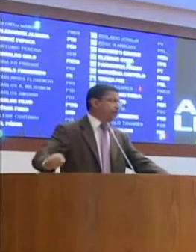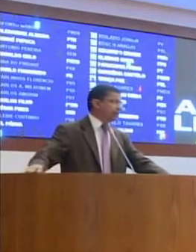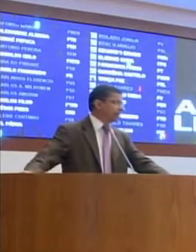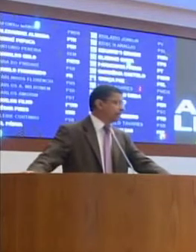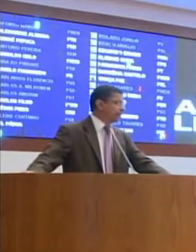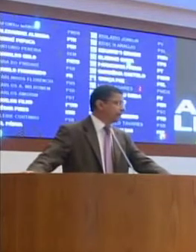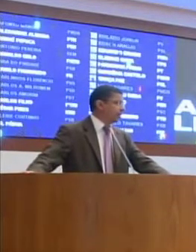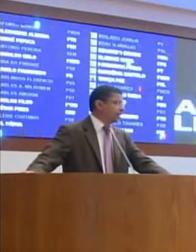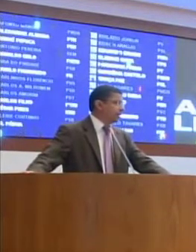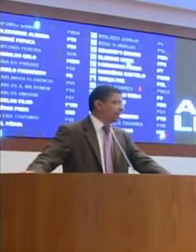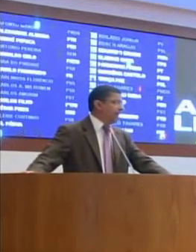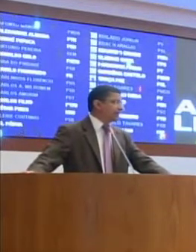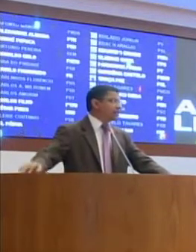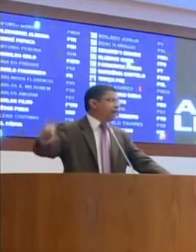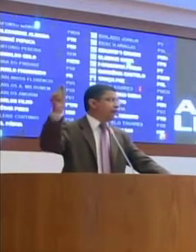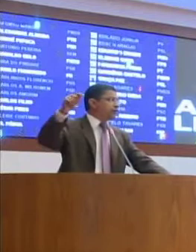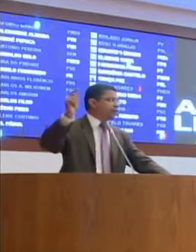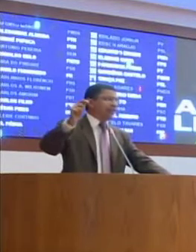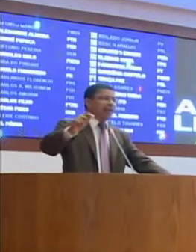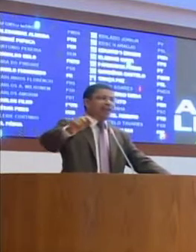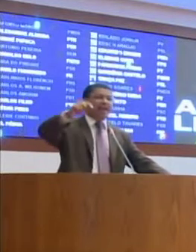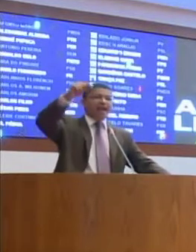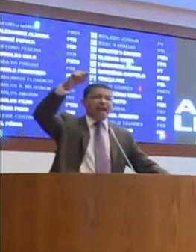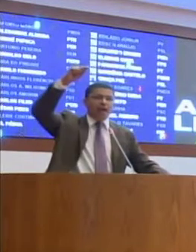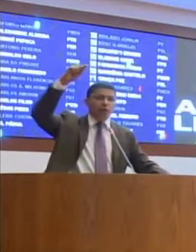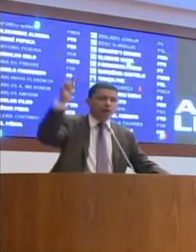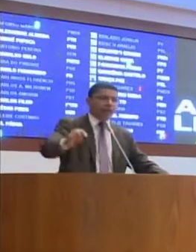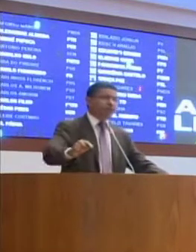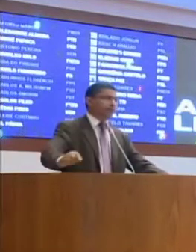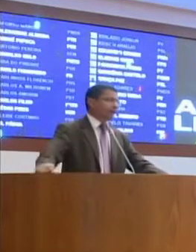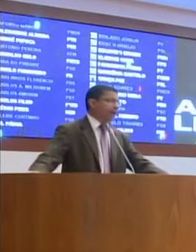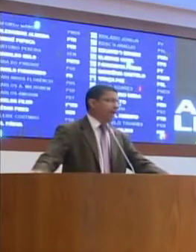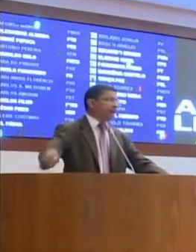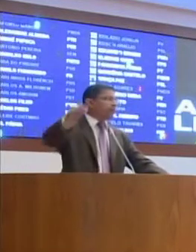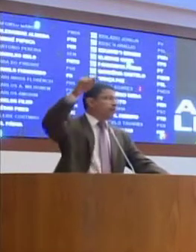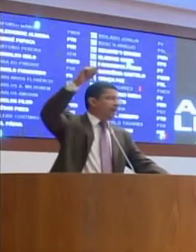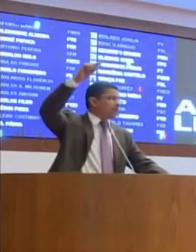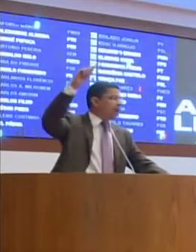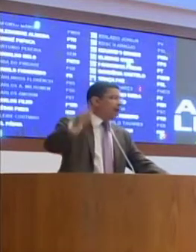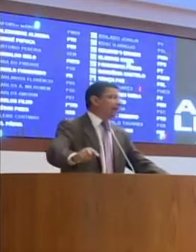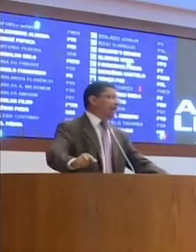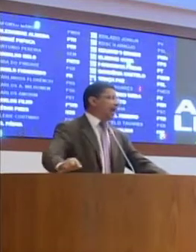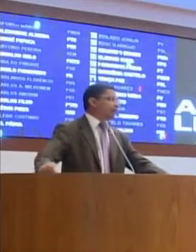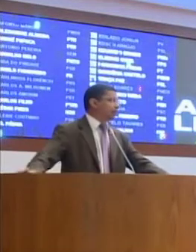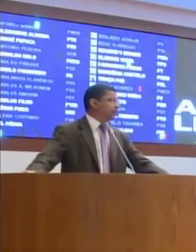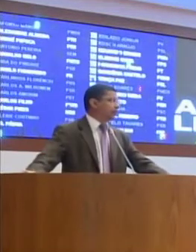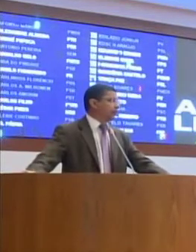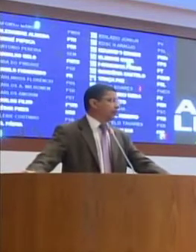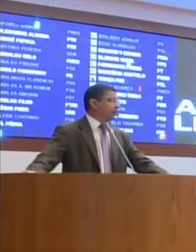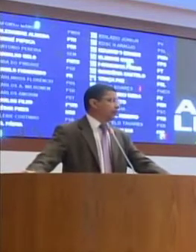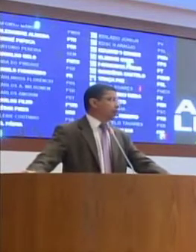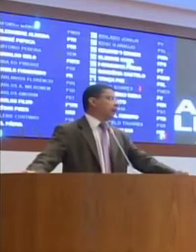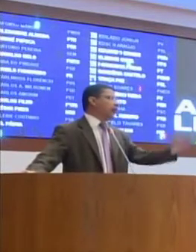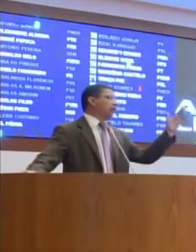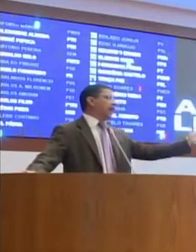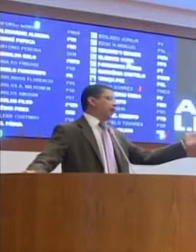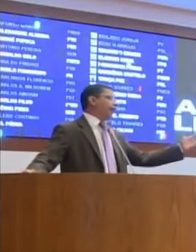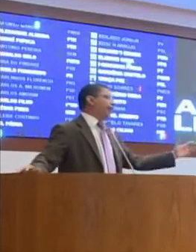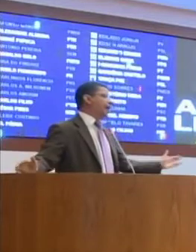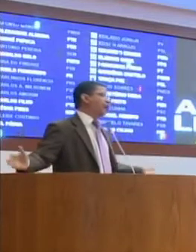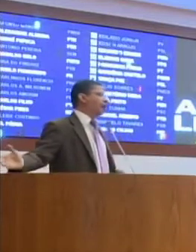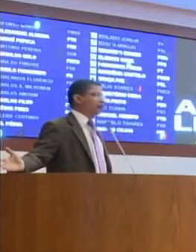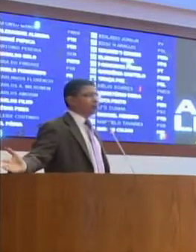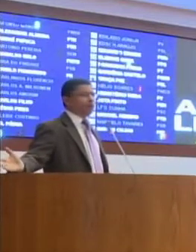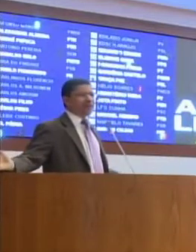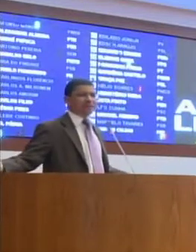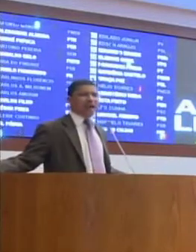na consciência que esse serviço que está aí é ruim, é de péssima qualidade. Então, não dá para